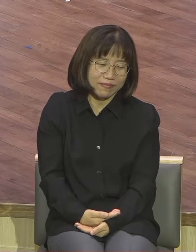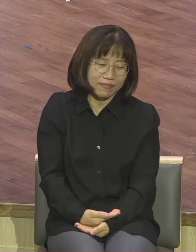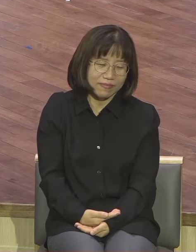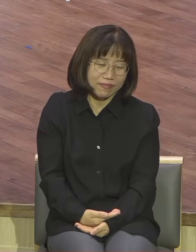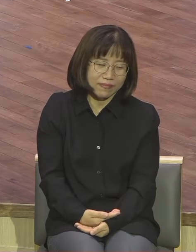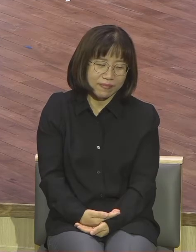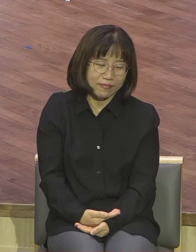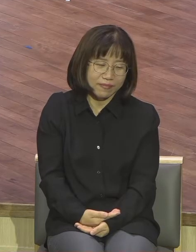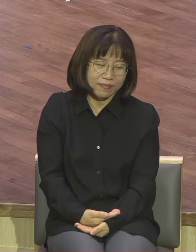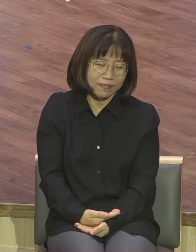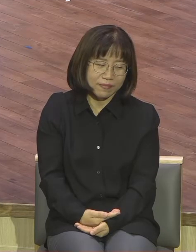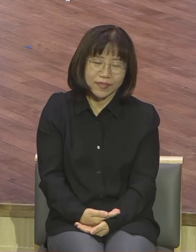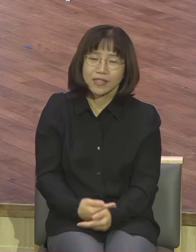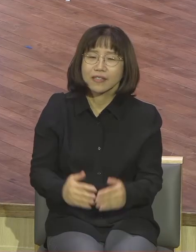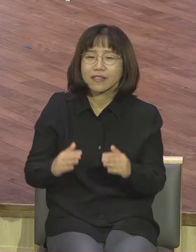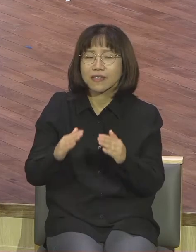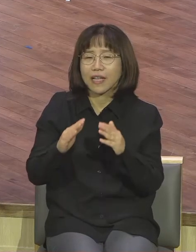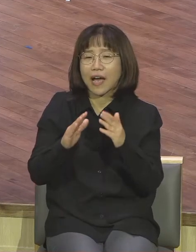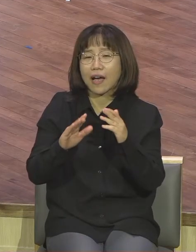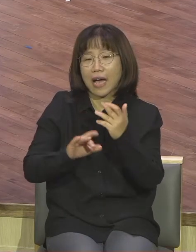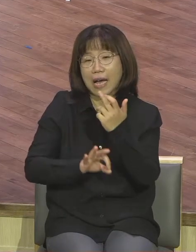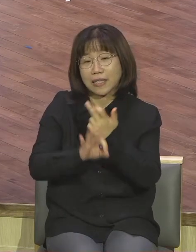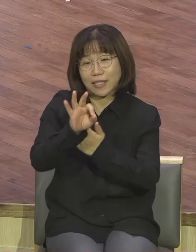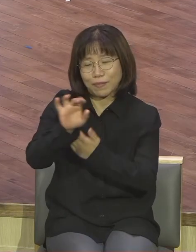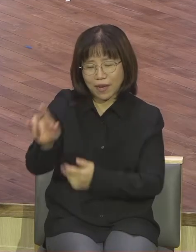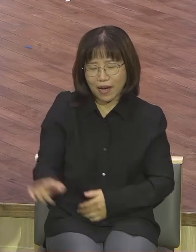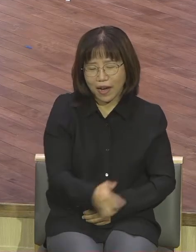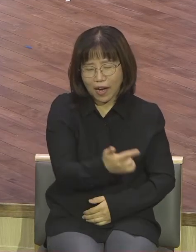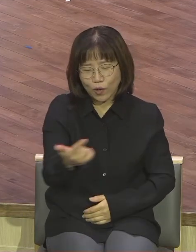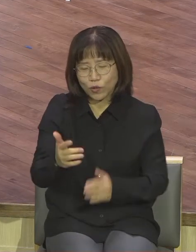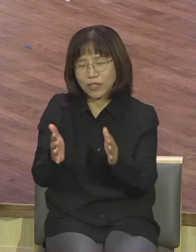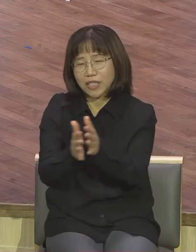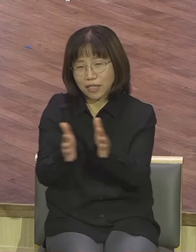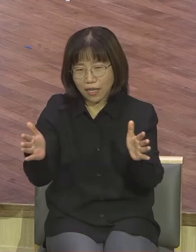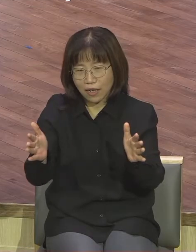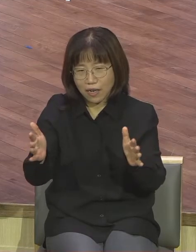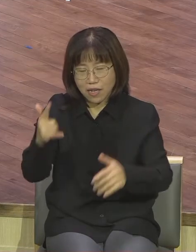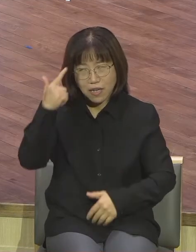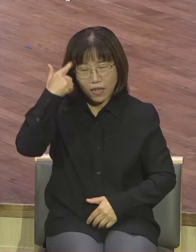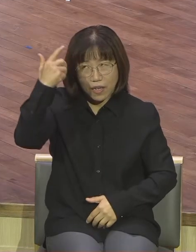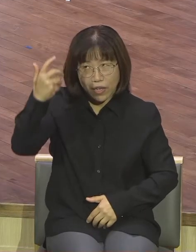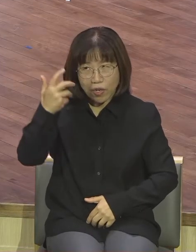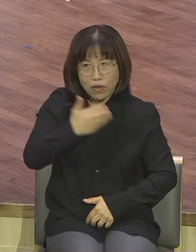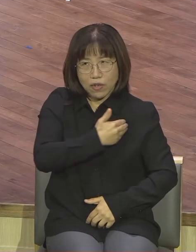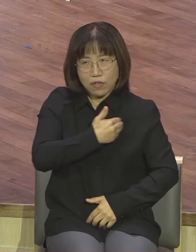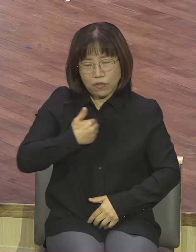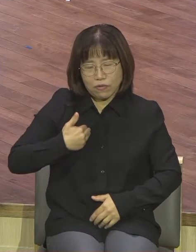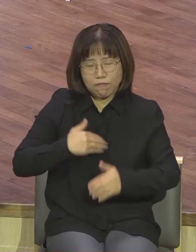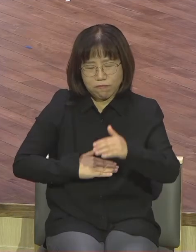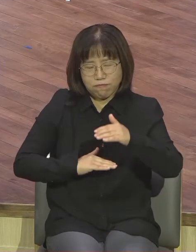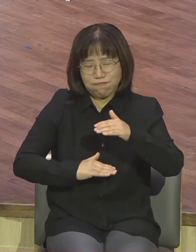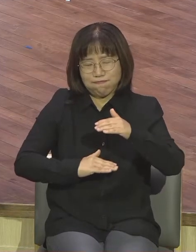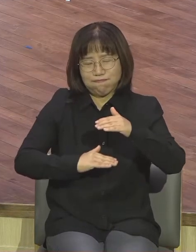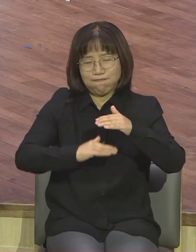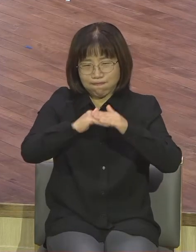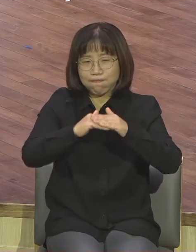그렇게 해서 하루를 시작하세요 영적으로 아무 감각 없이 시작하지 말고 예수는